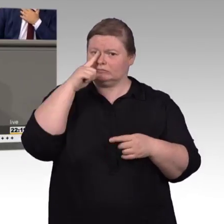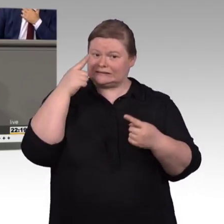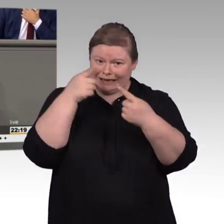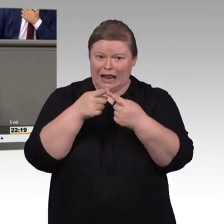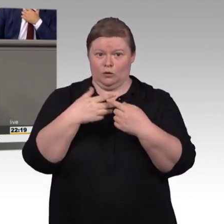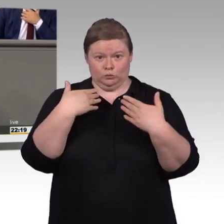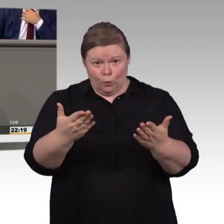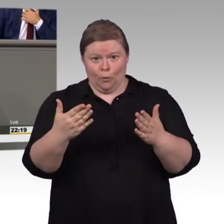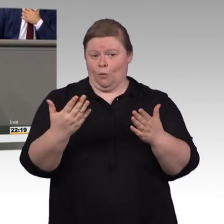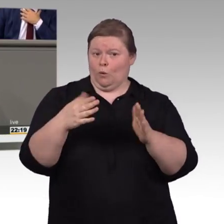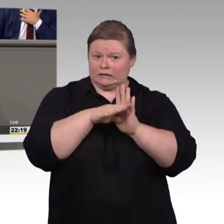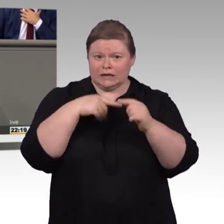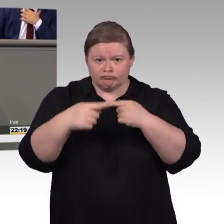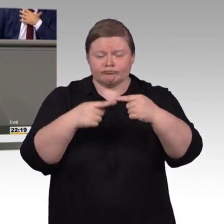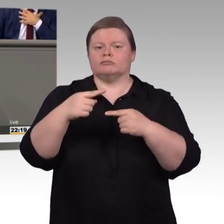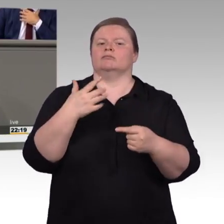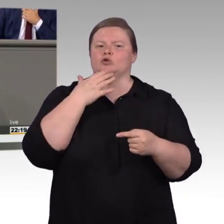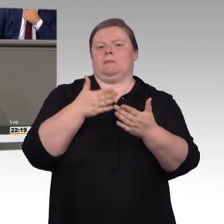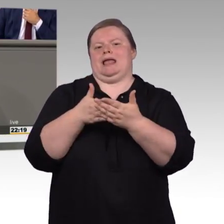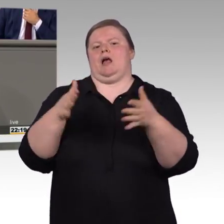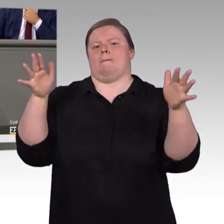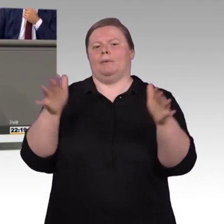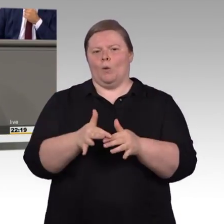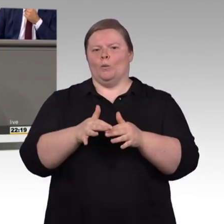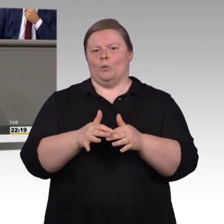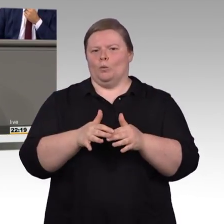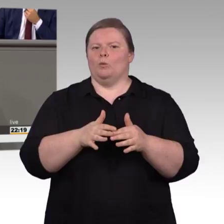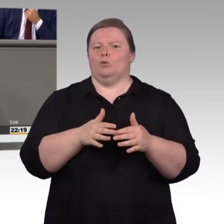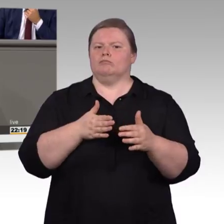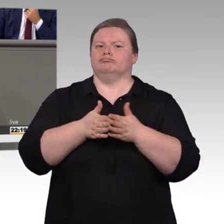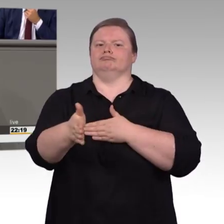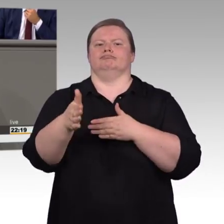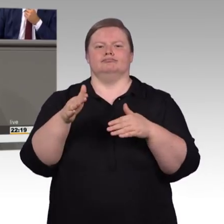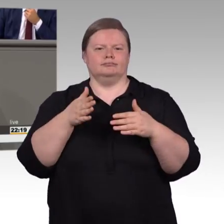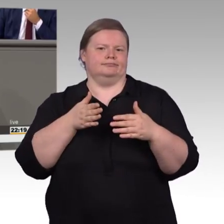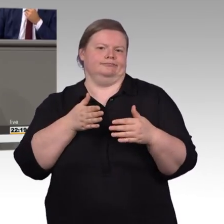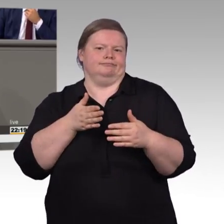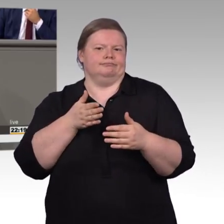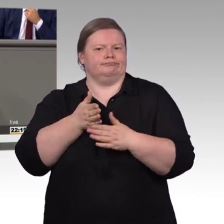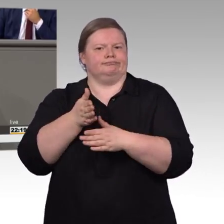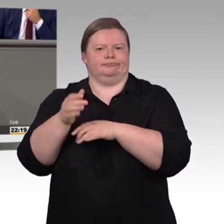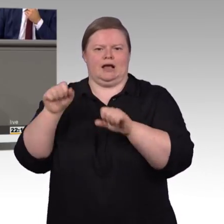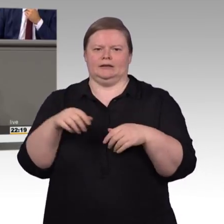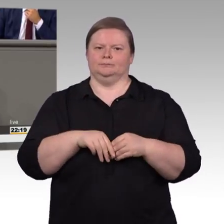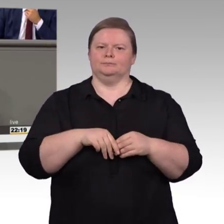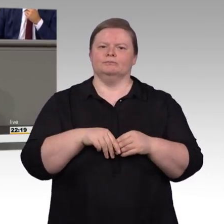allen Dingen diese Mechanismen ja auch jetzt schon gibt. Deswegen geht der Änderungsantrag, den wir eingebracht haben, auch nochmal ausdrücklich darauf ein, dass diese